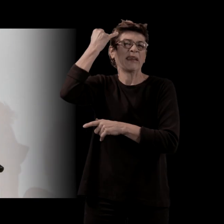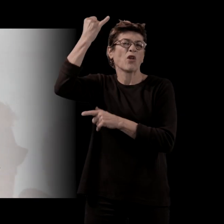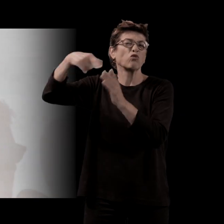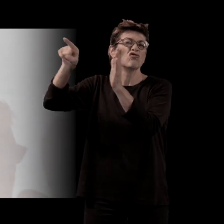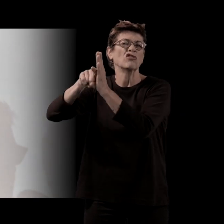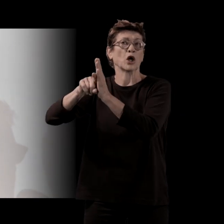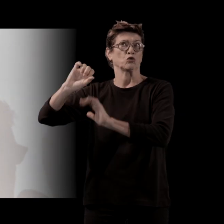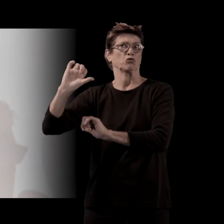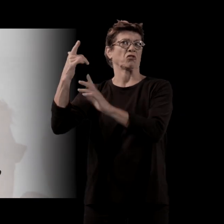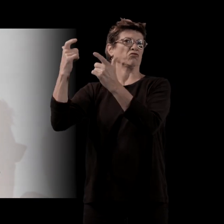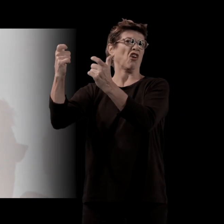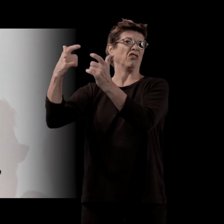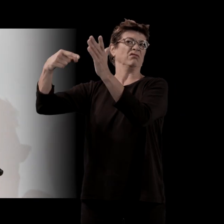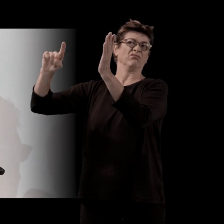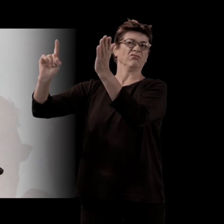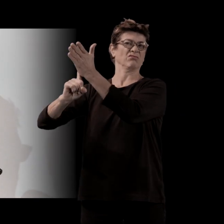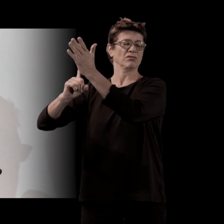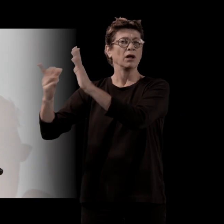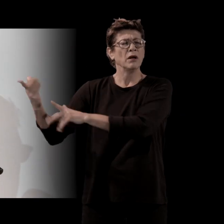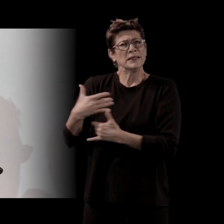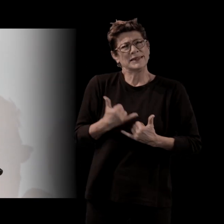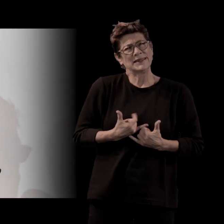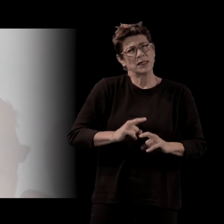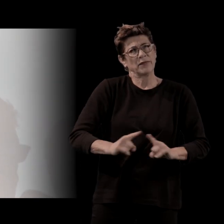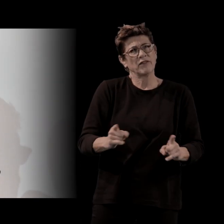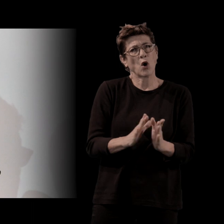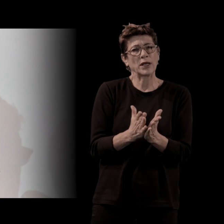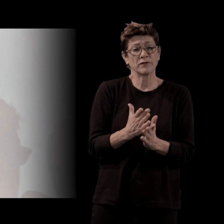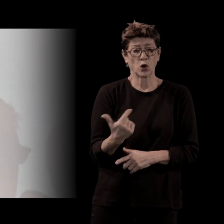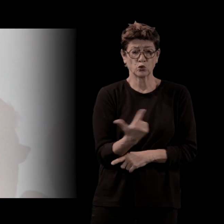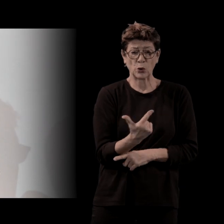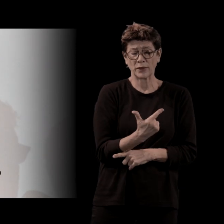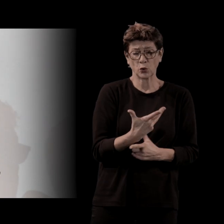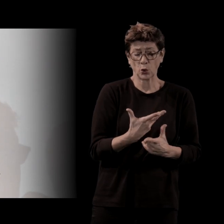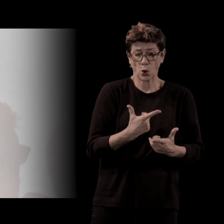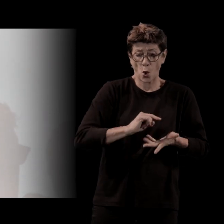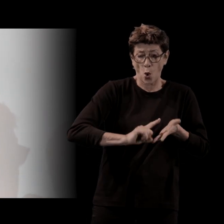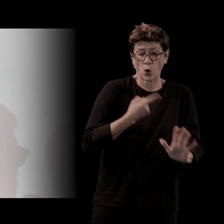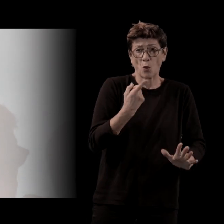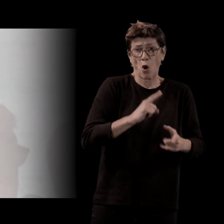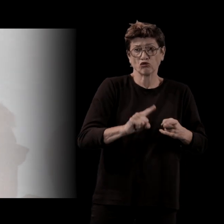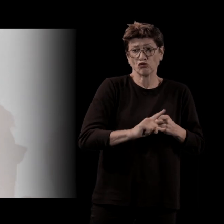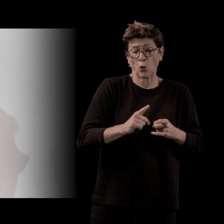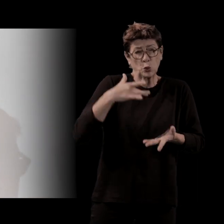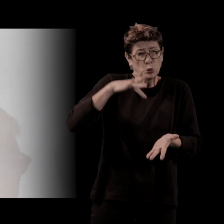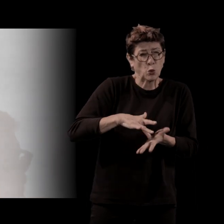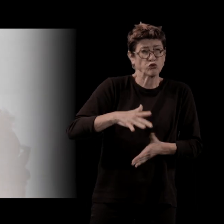ce n pas exactement ça.'est-à-dire qu'ils rejouent quelque chose de leur jeunesse et qu'il leur sert de levier pour refaire leur vie